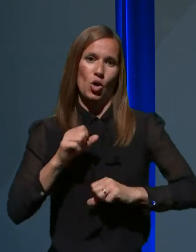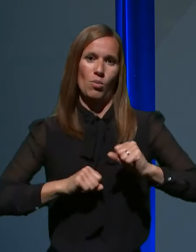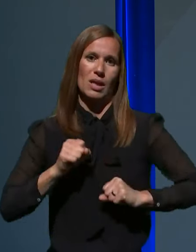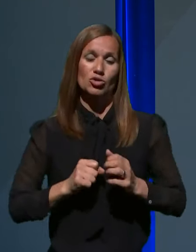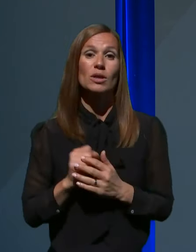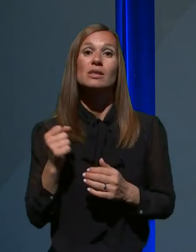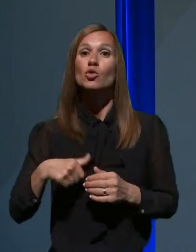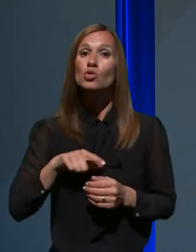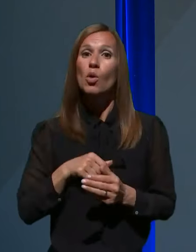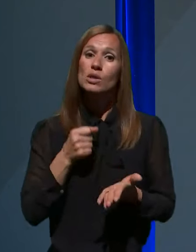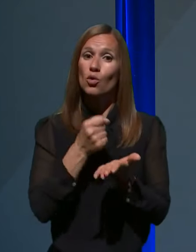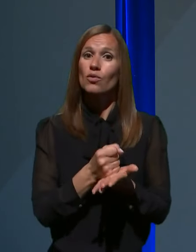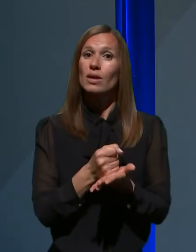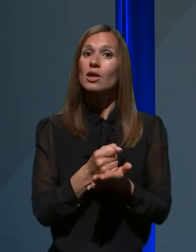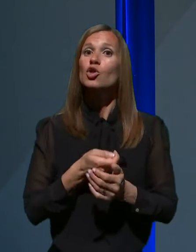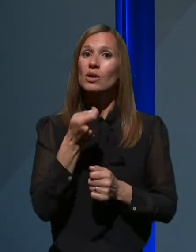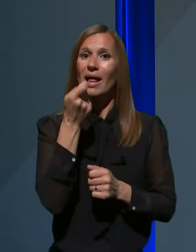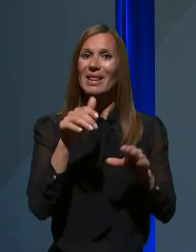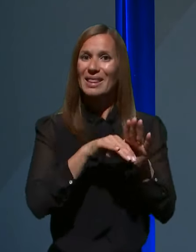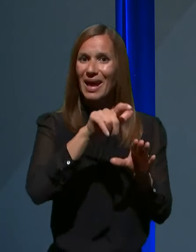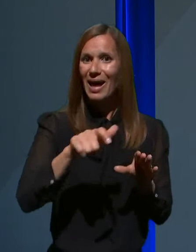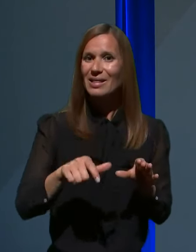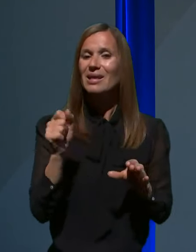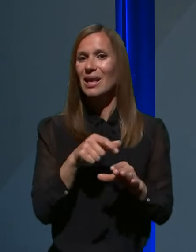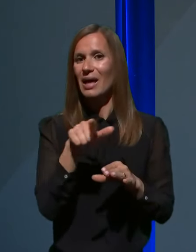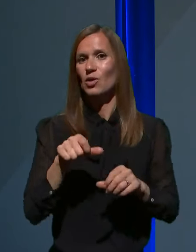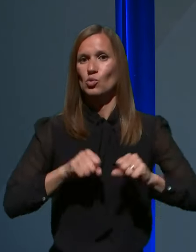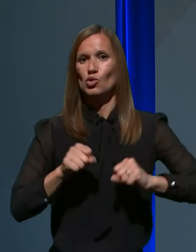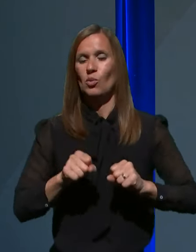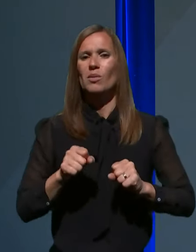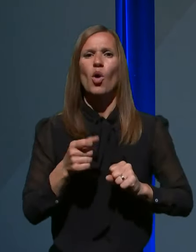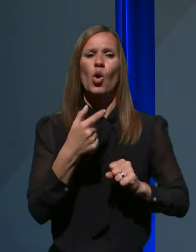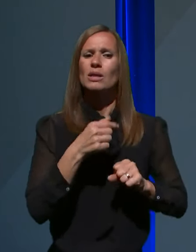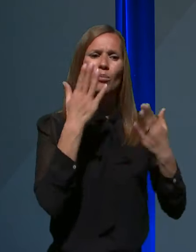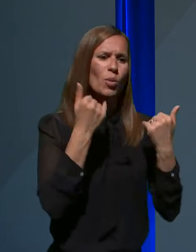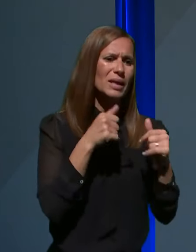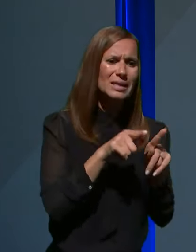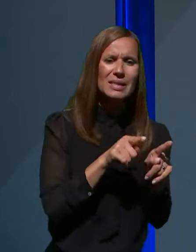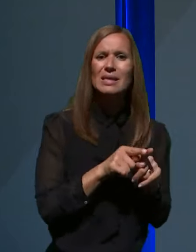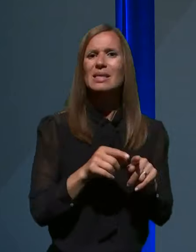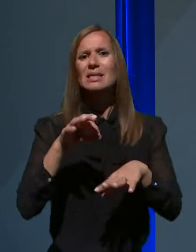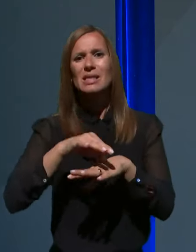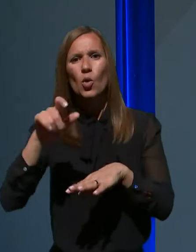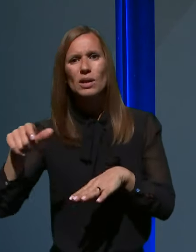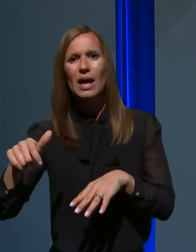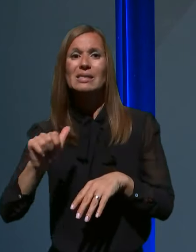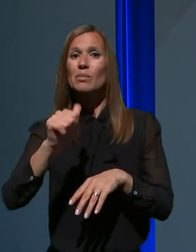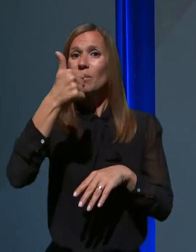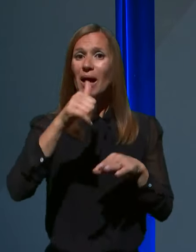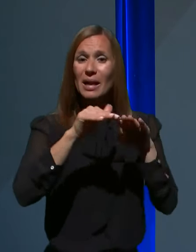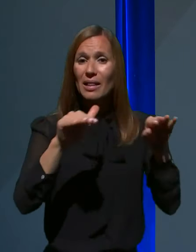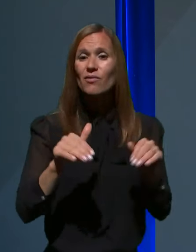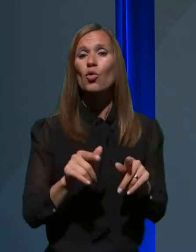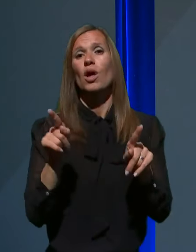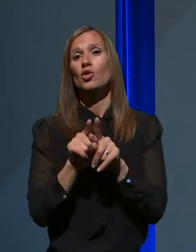kader, da jih usposobi. Se pravi, od diplomiranih sester pa do zdravnika iz primarnega nivoja in konzultacijo iz